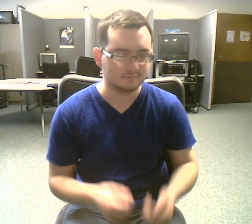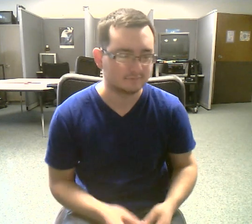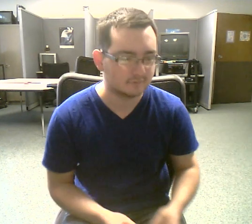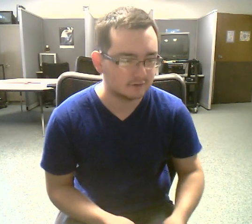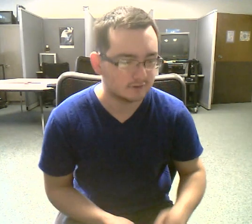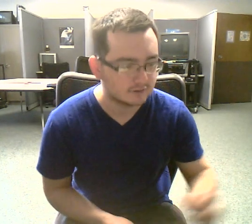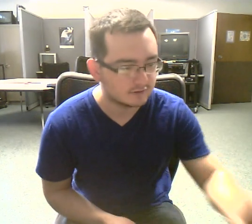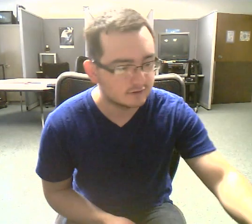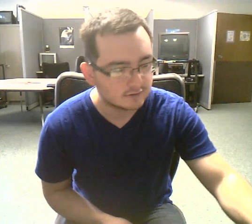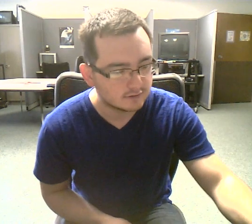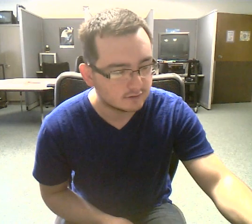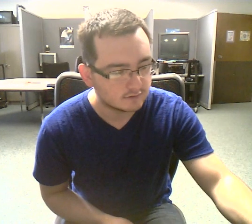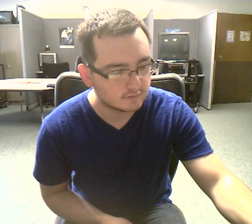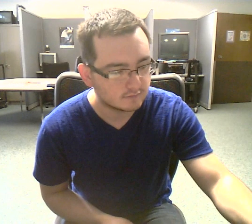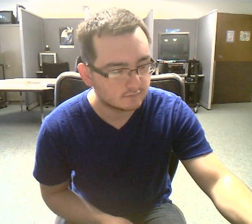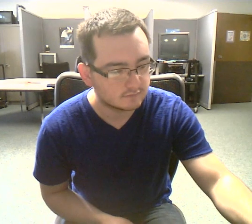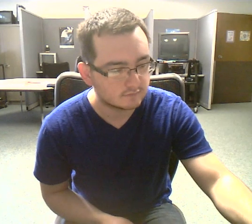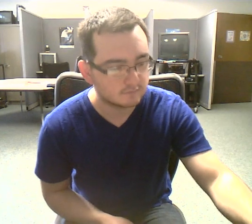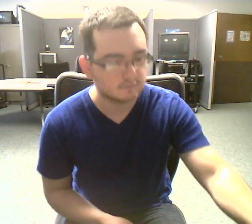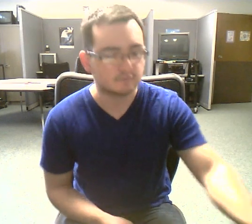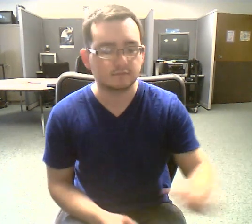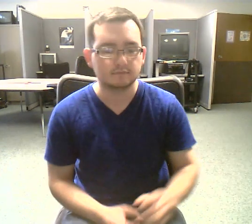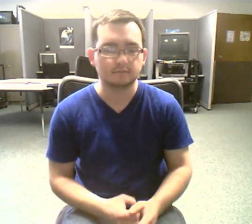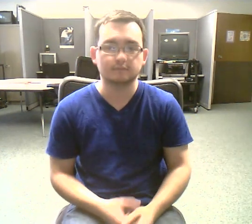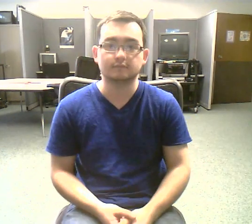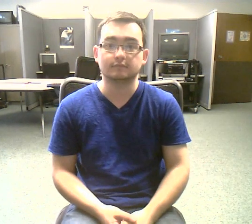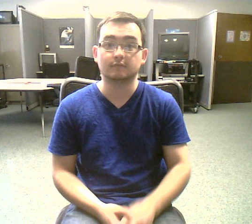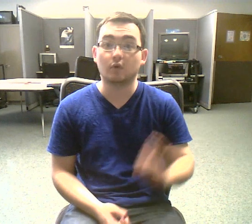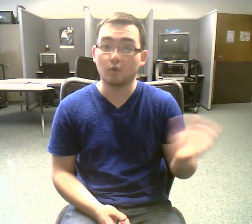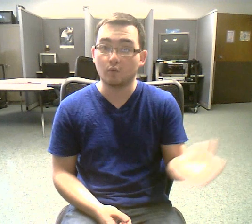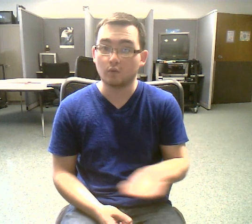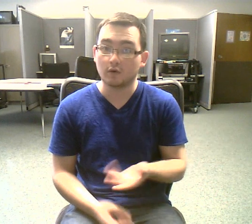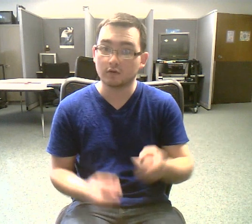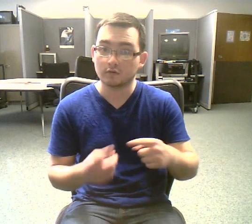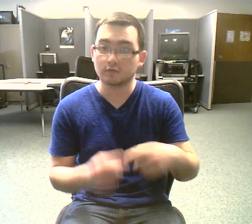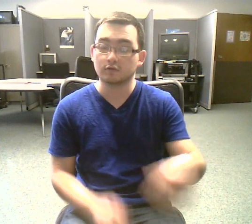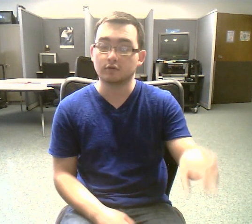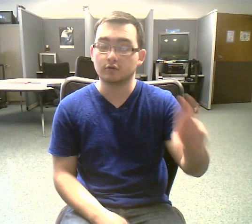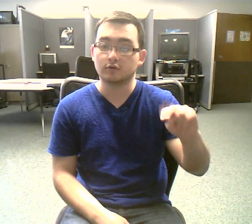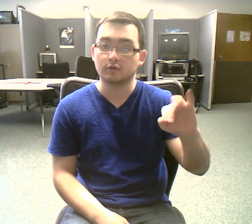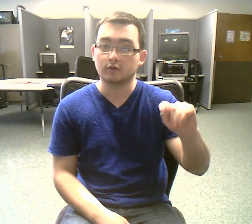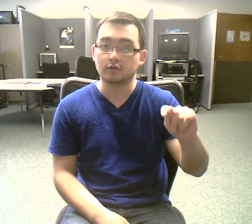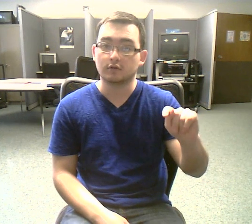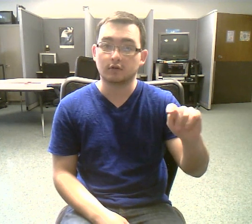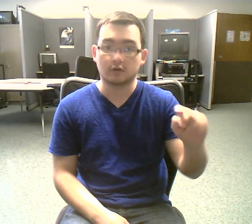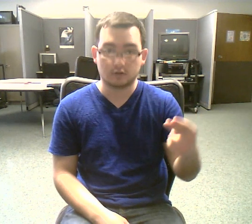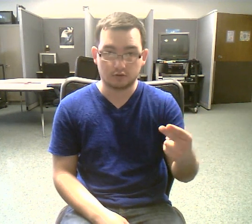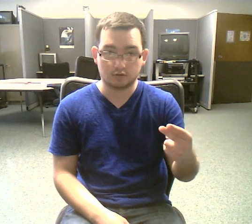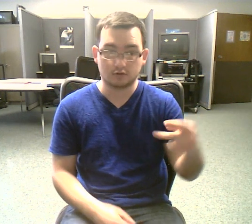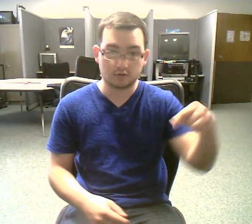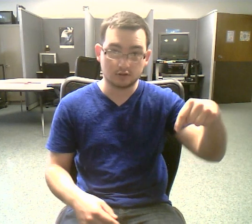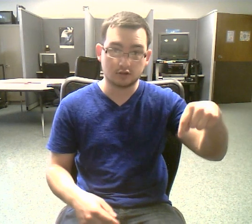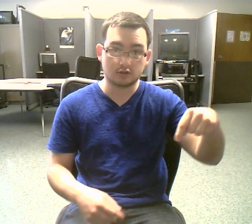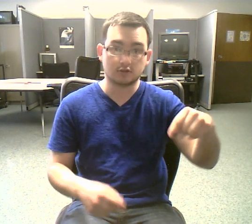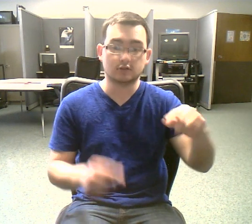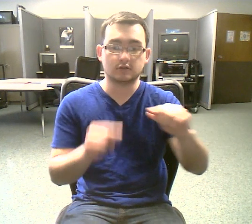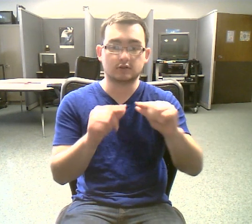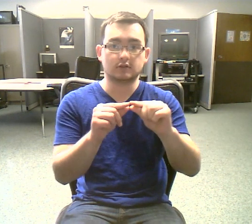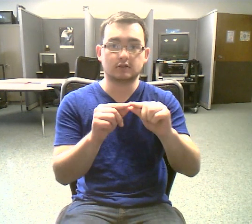ご Welcome to Unit H. This is cell biology and cancer.